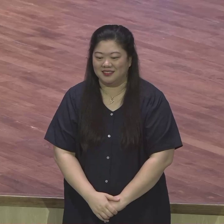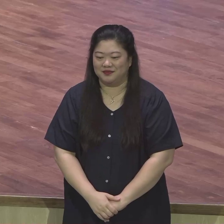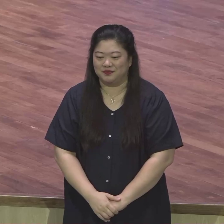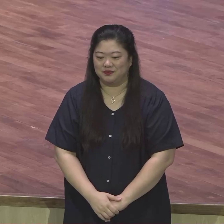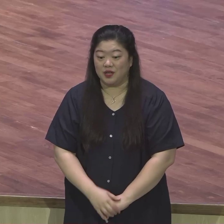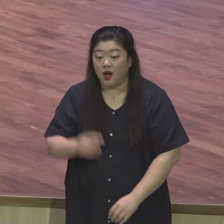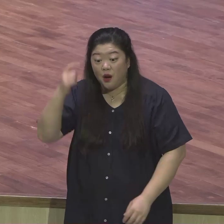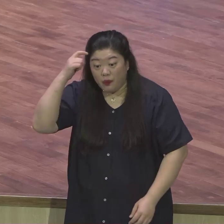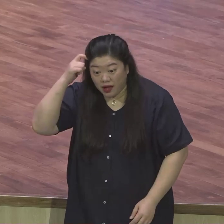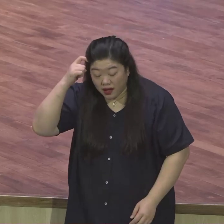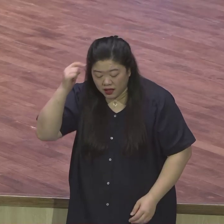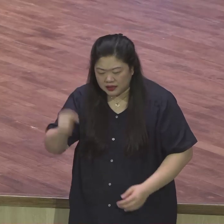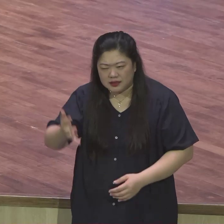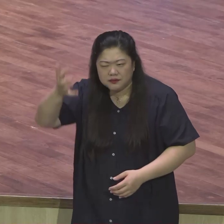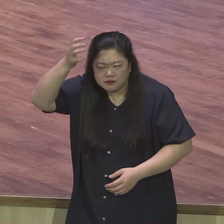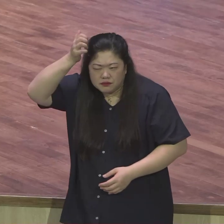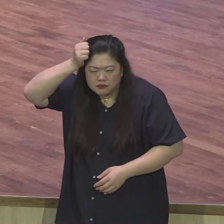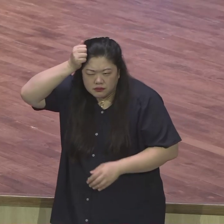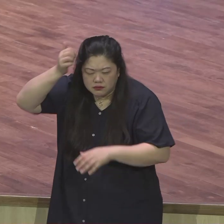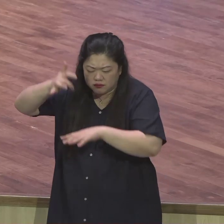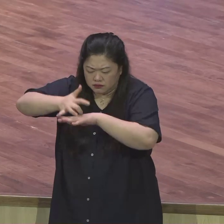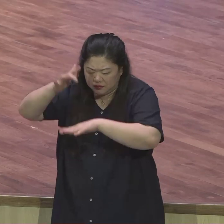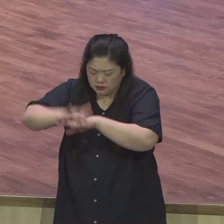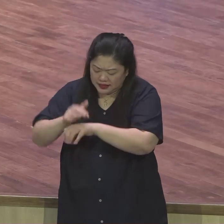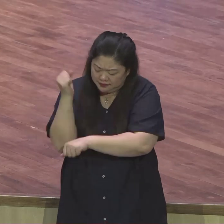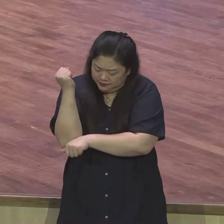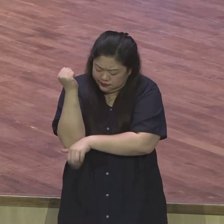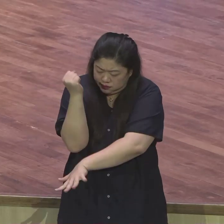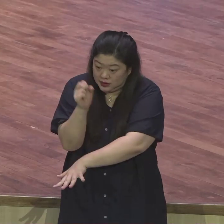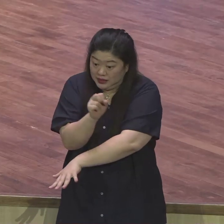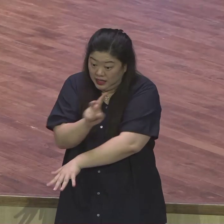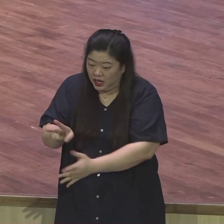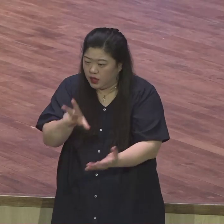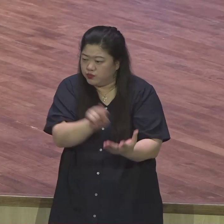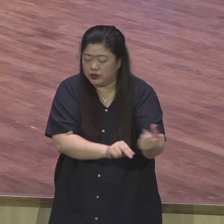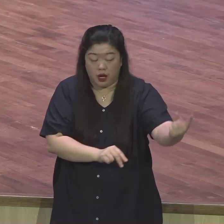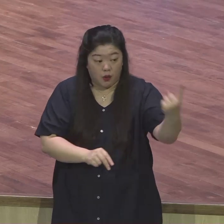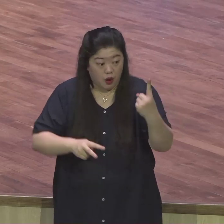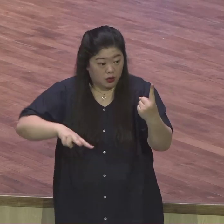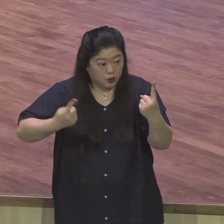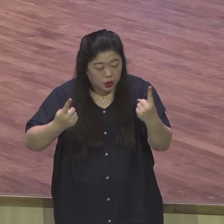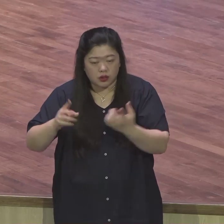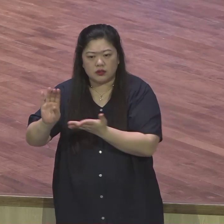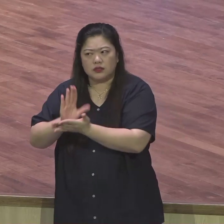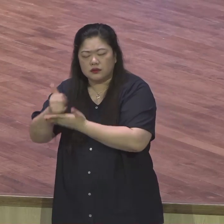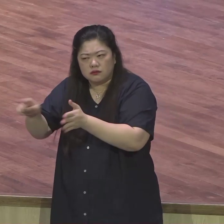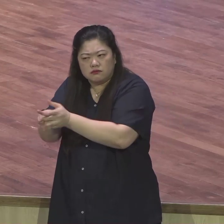속에 오히려 빛을 발하는 참된 소망을 심어주는 그런 삶을 살게 돼요